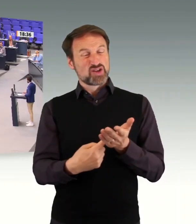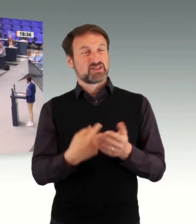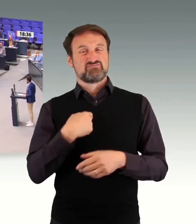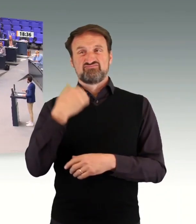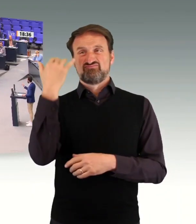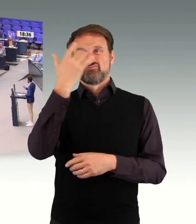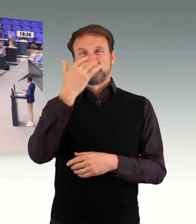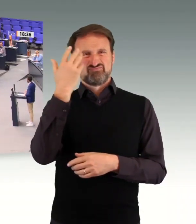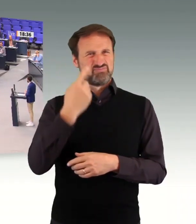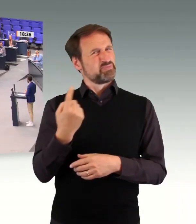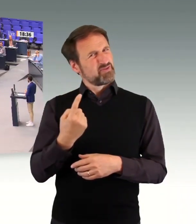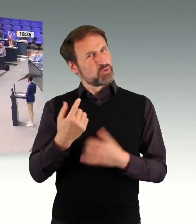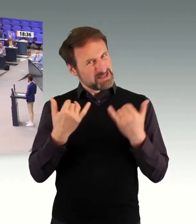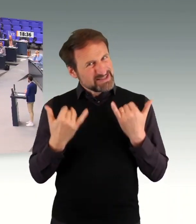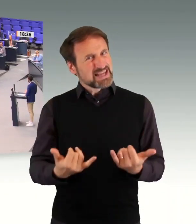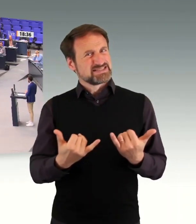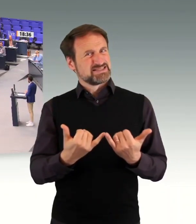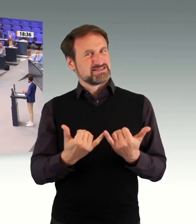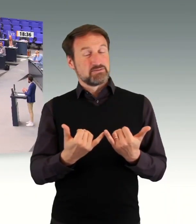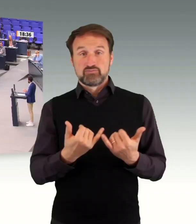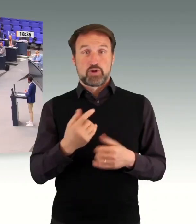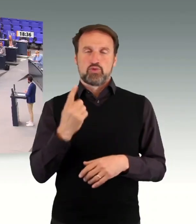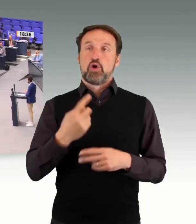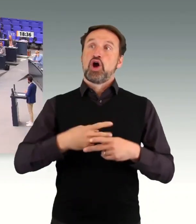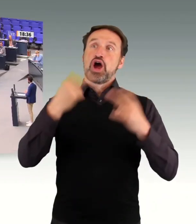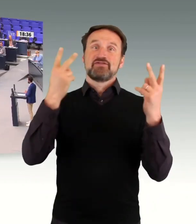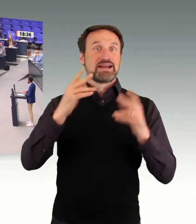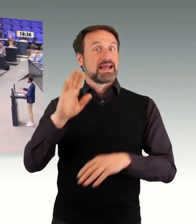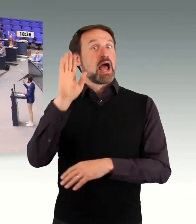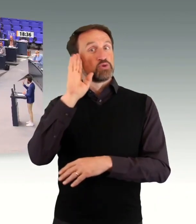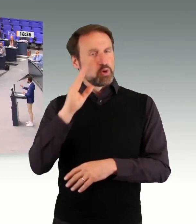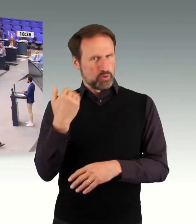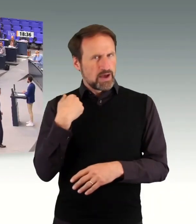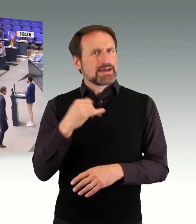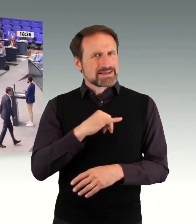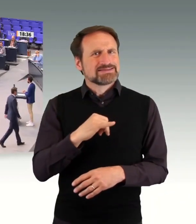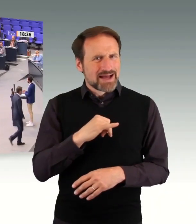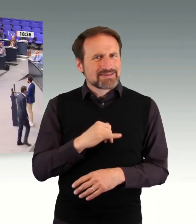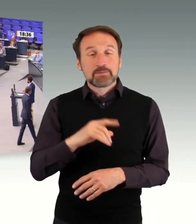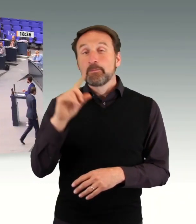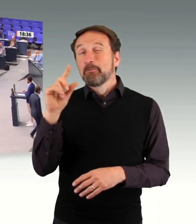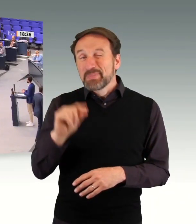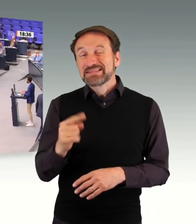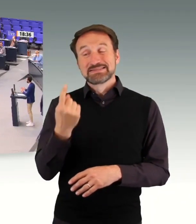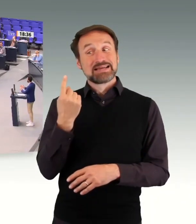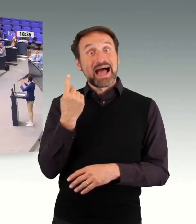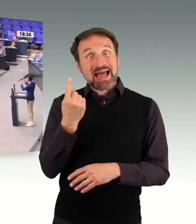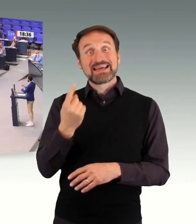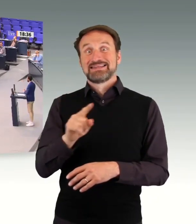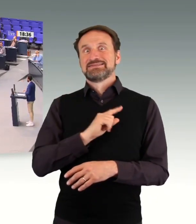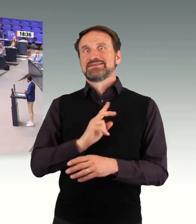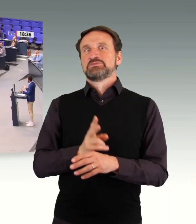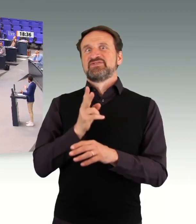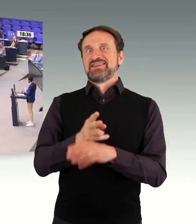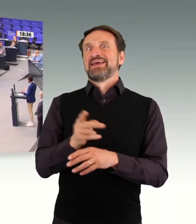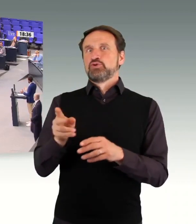jetzt alles kommt. Im Übrigen auch in der öffentlichen Anhörung ja sehr, sehr interessant war, dass mindestens aus einer Selbstvertretungsorganisation sogar der Vorwand